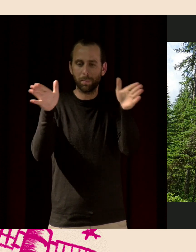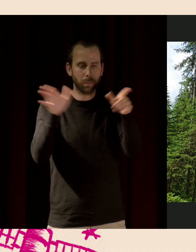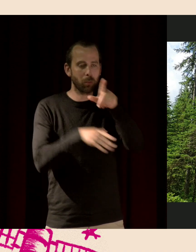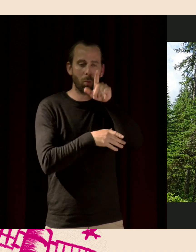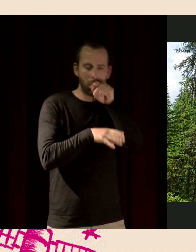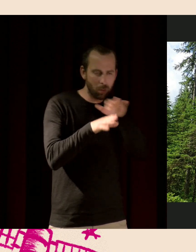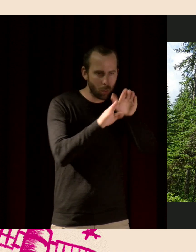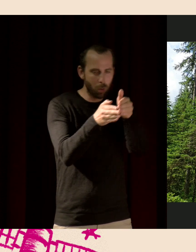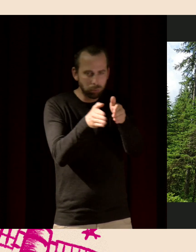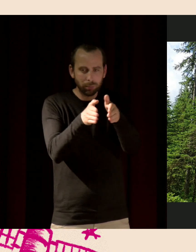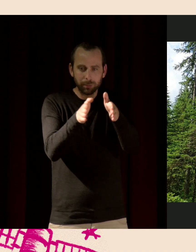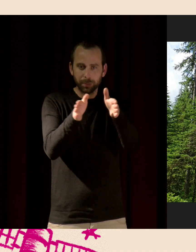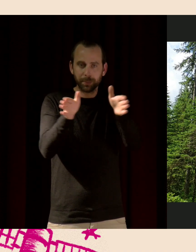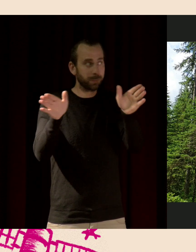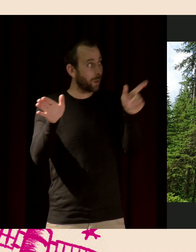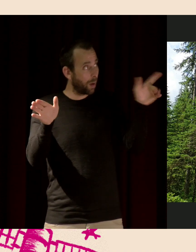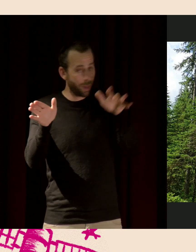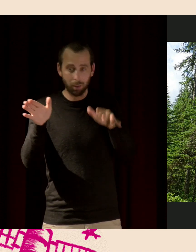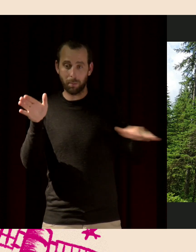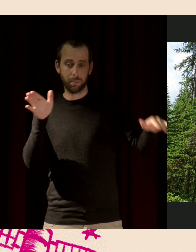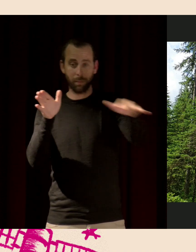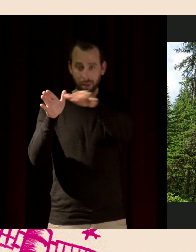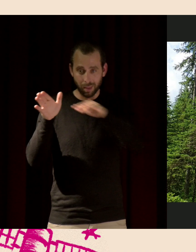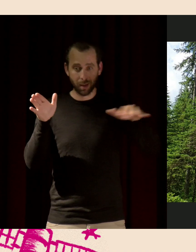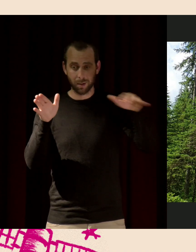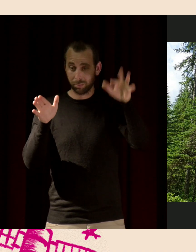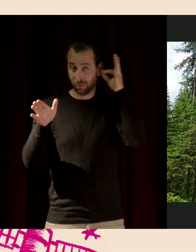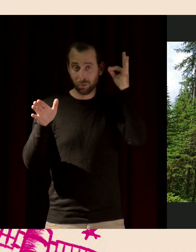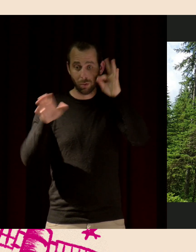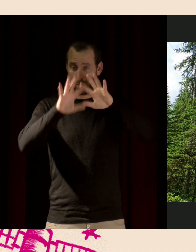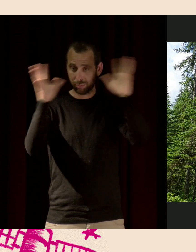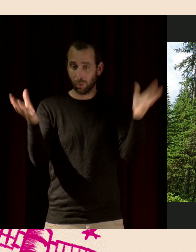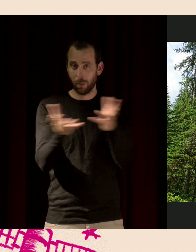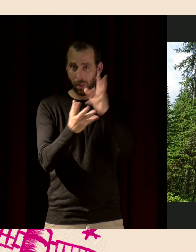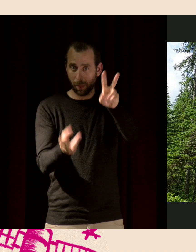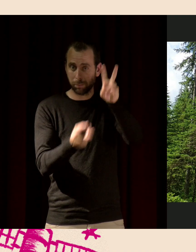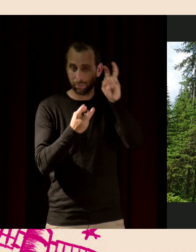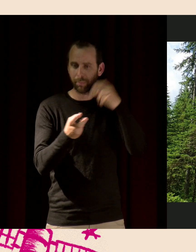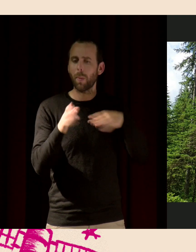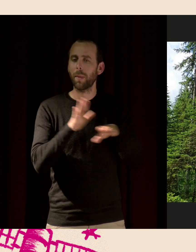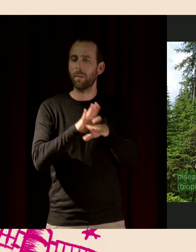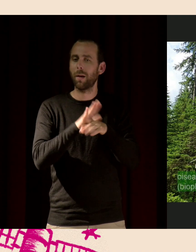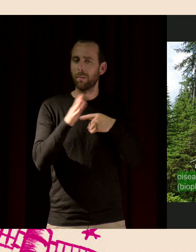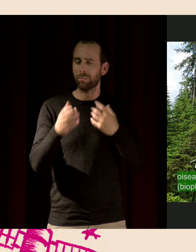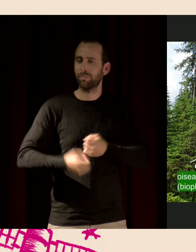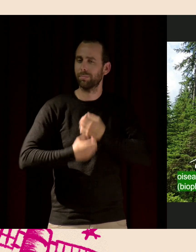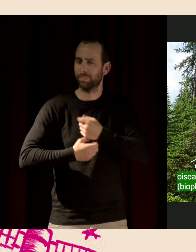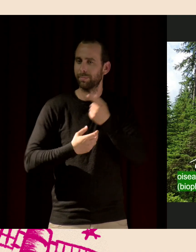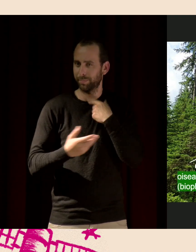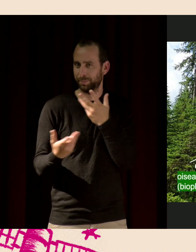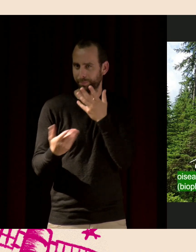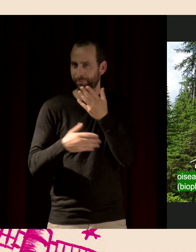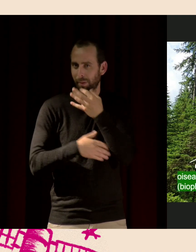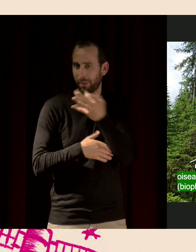s'intéresser aux paysages sonores en entier, dont je vous ai parlé tout au début. Et on a,